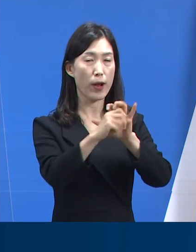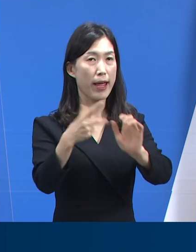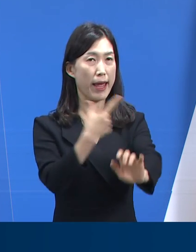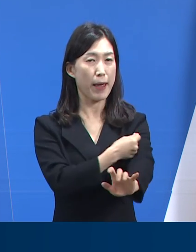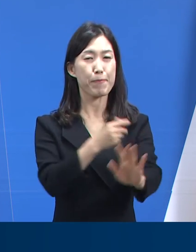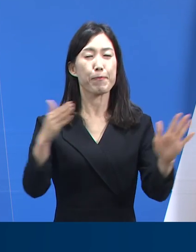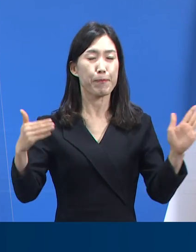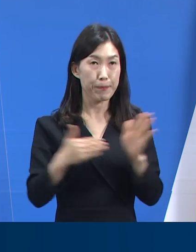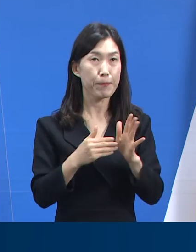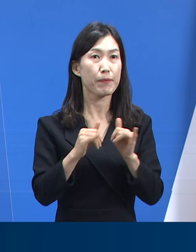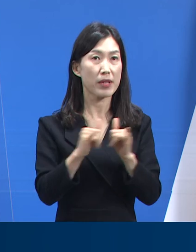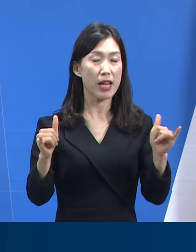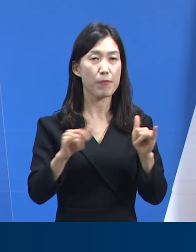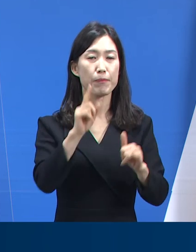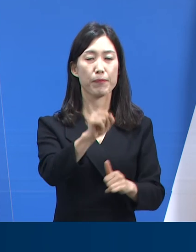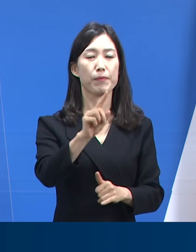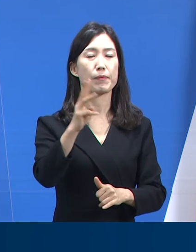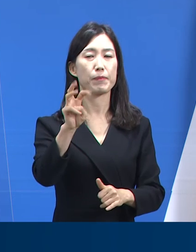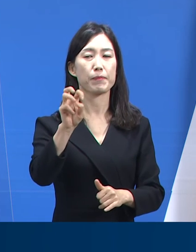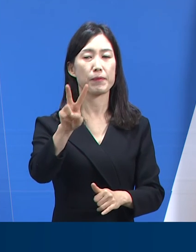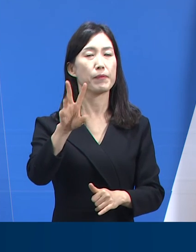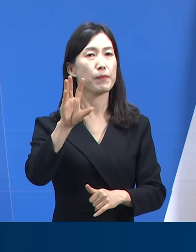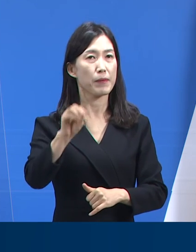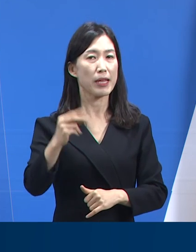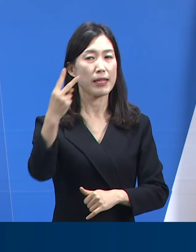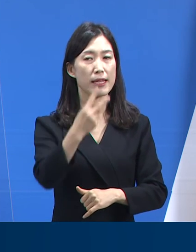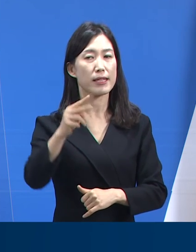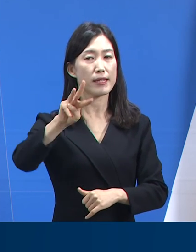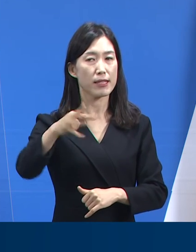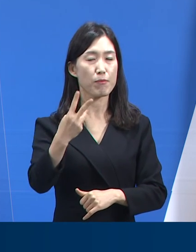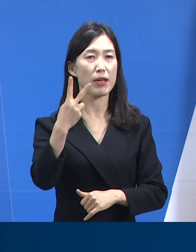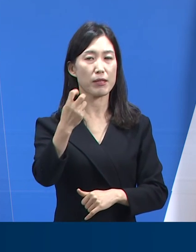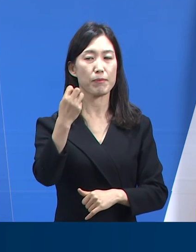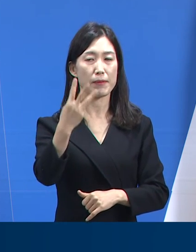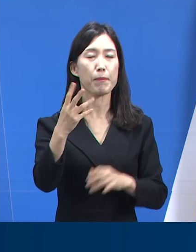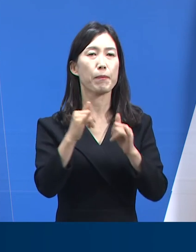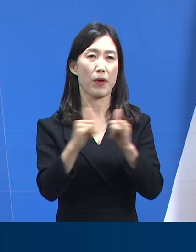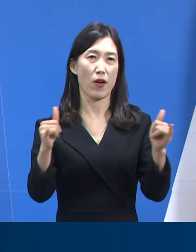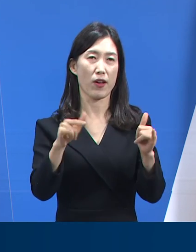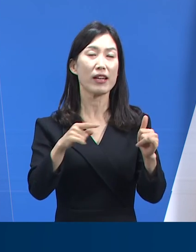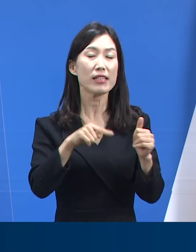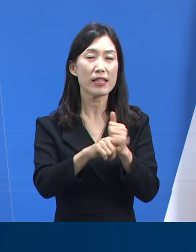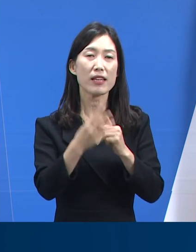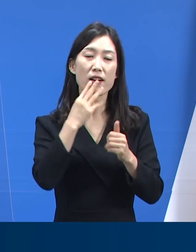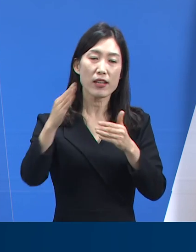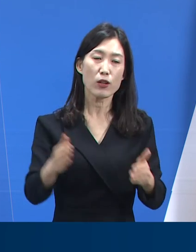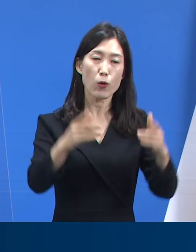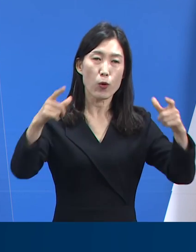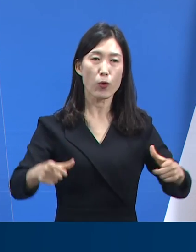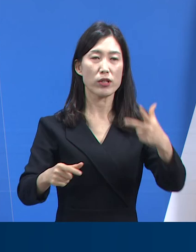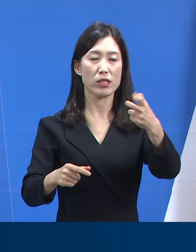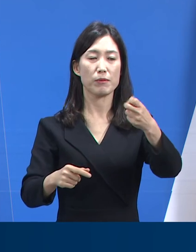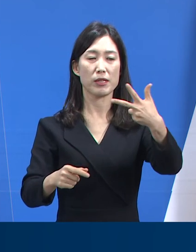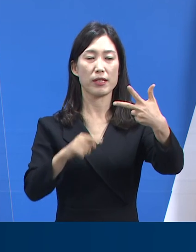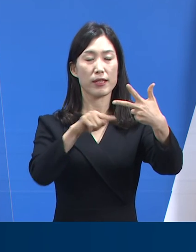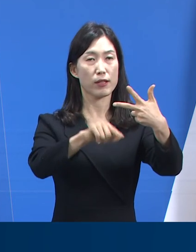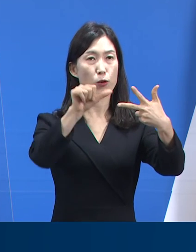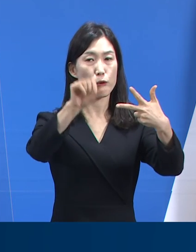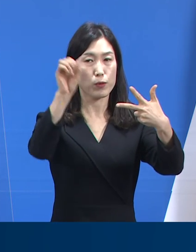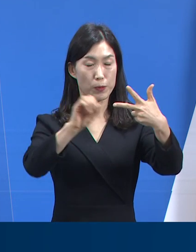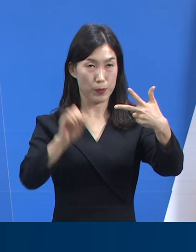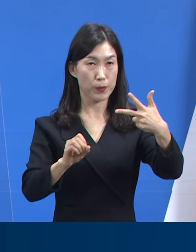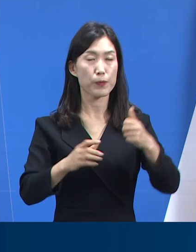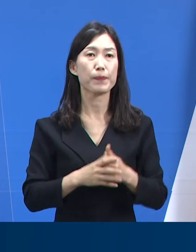완료한 사람은 총 1032만 2323명으로 경기도 인구 대비 77.5%에 해당합니다.